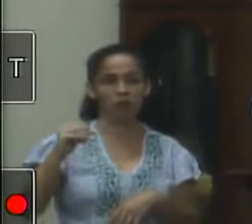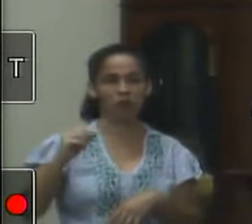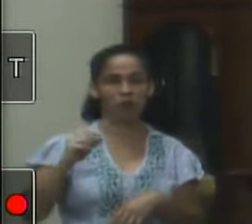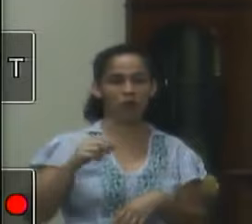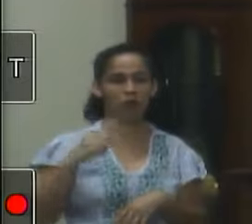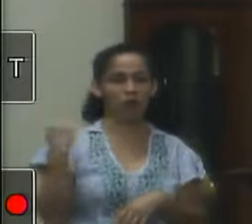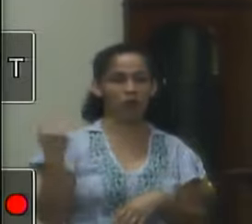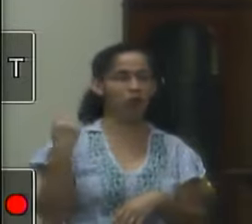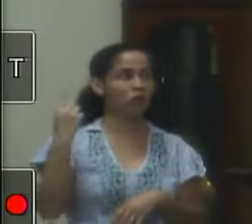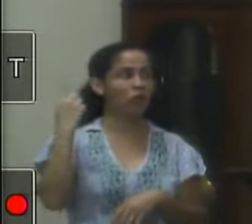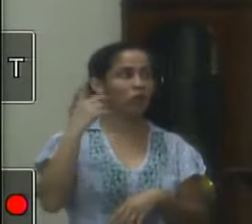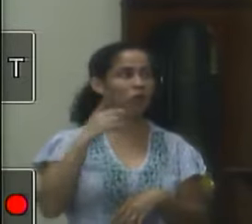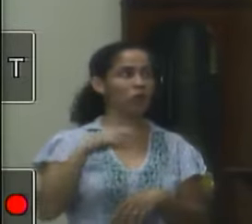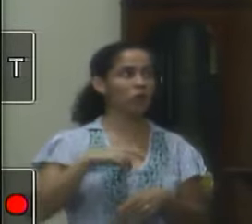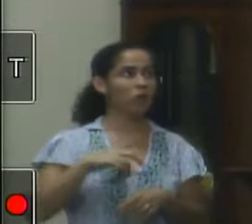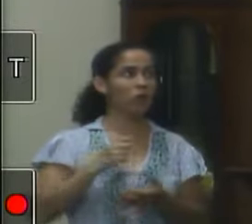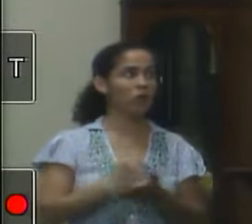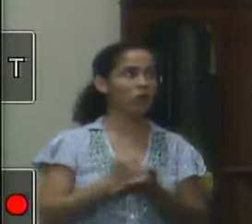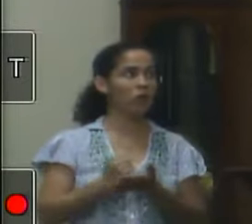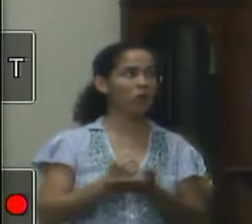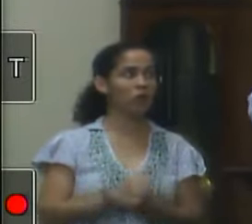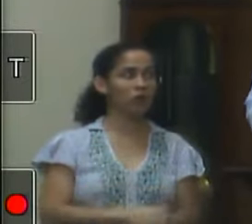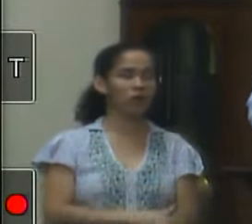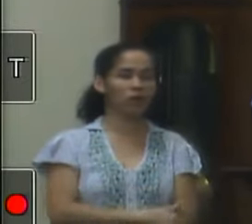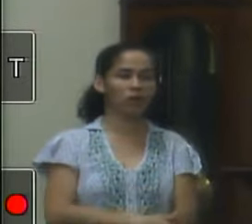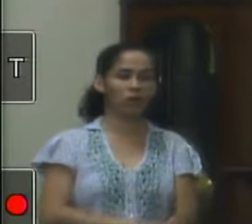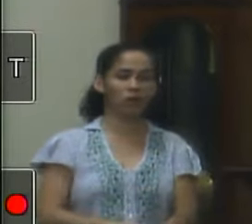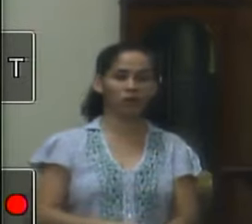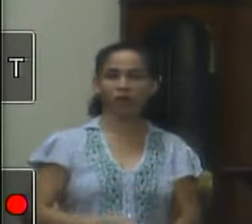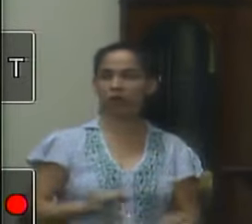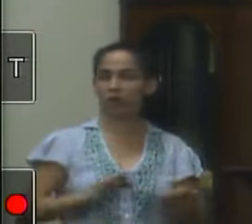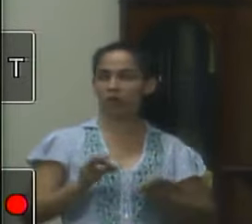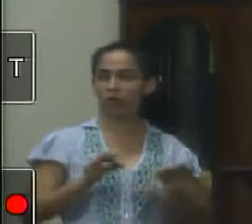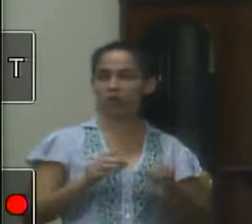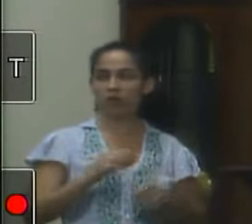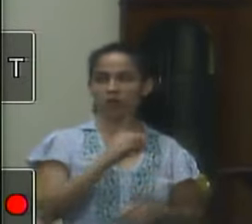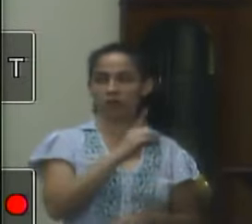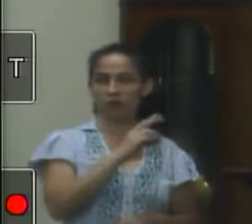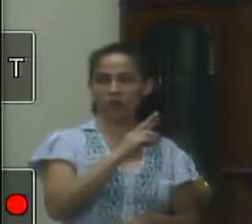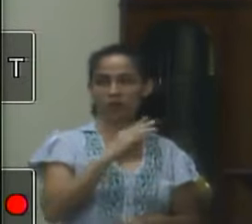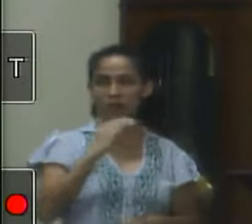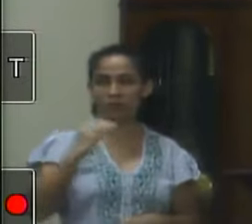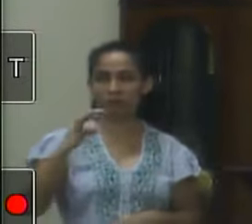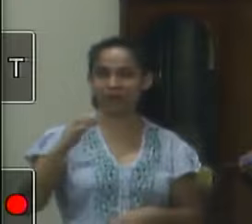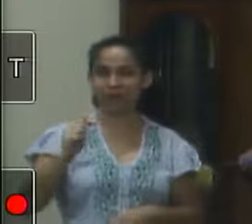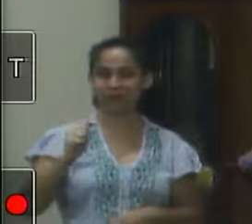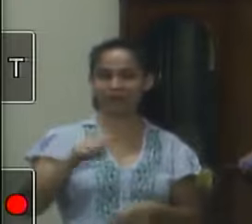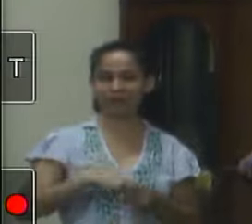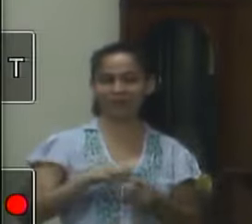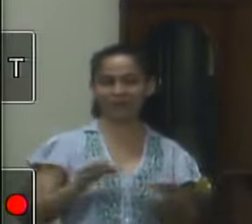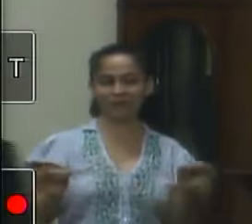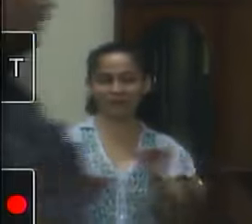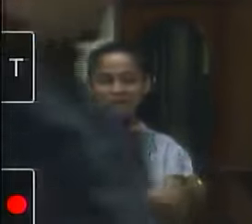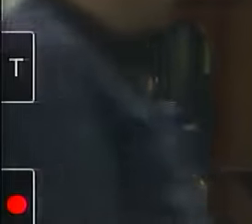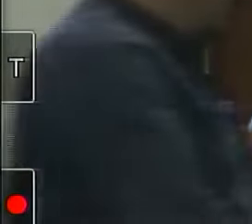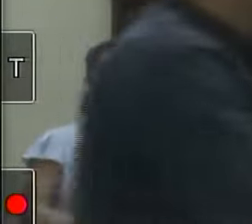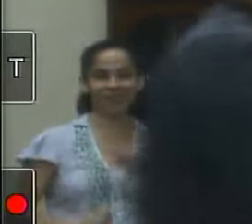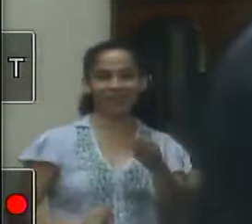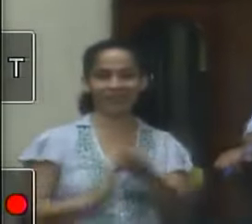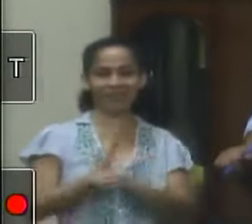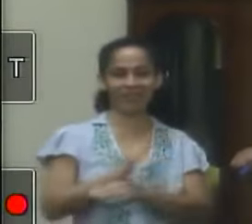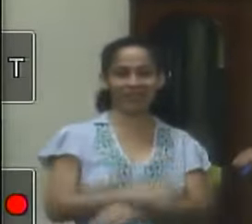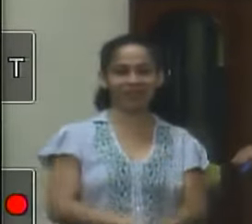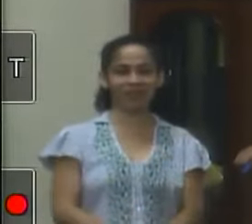adulto para serem credenciados com os devidos processos DR e CA prontos no Ministério da Saúde aprovados